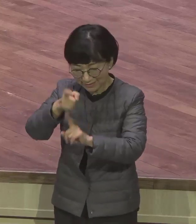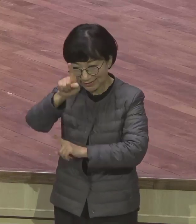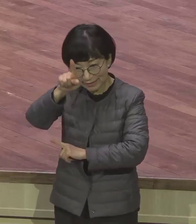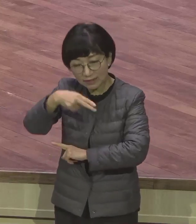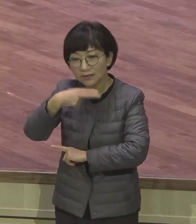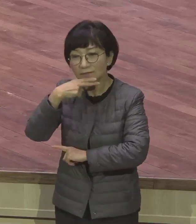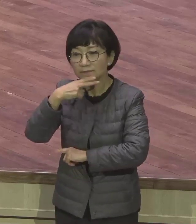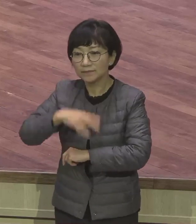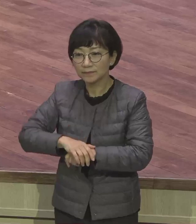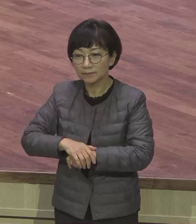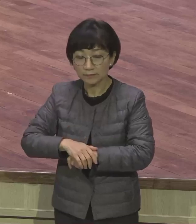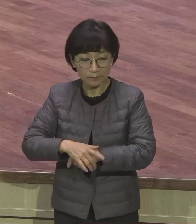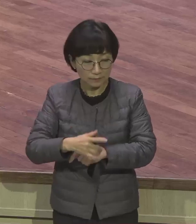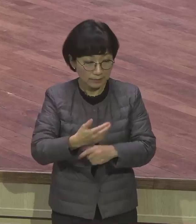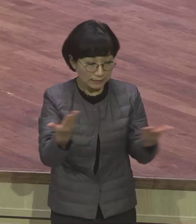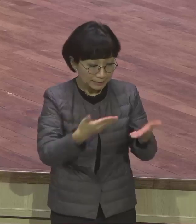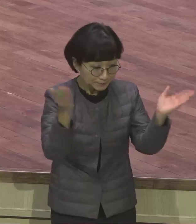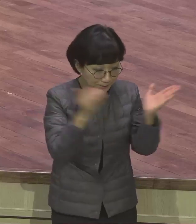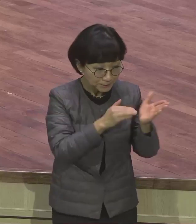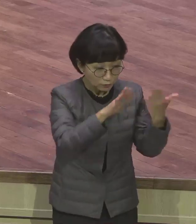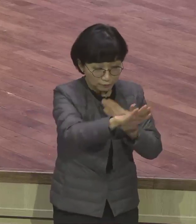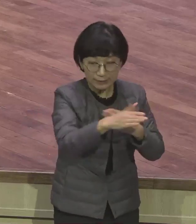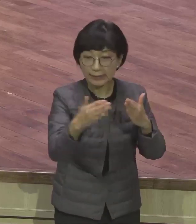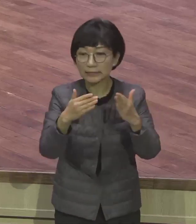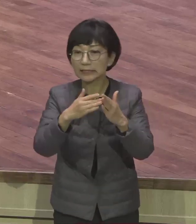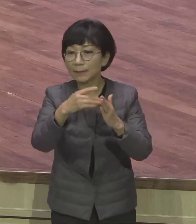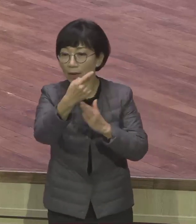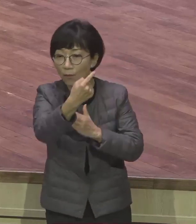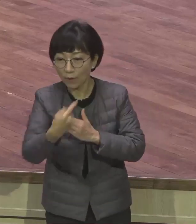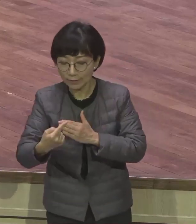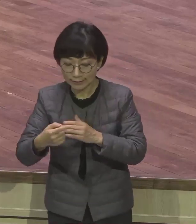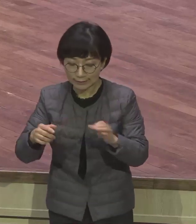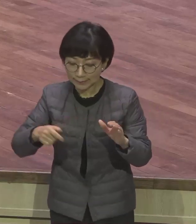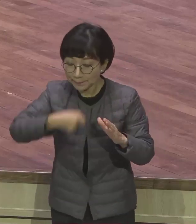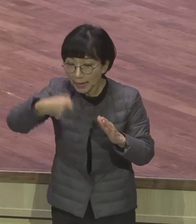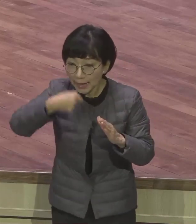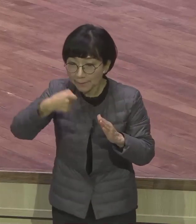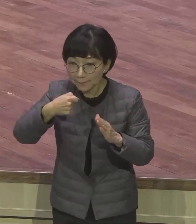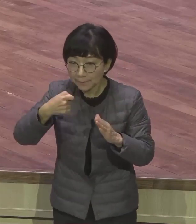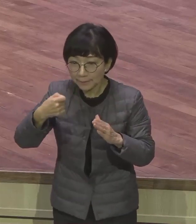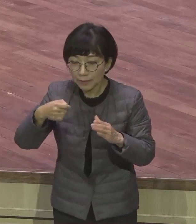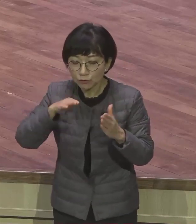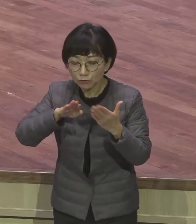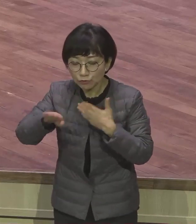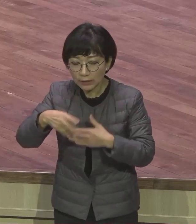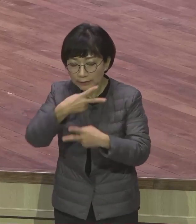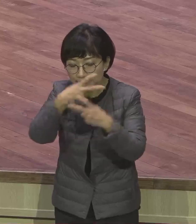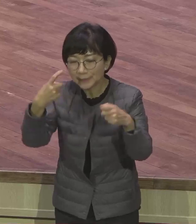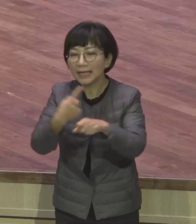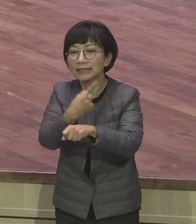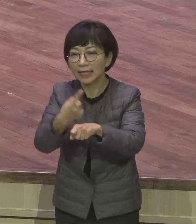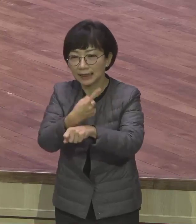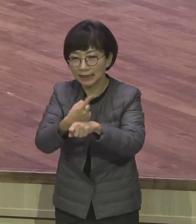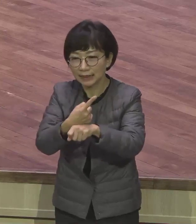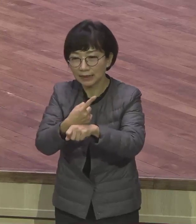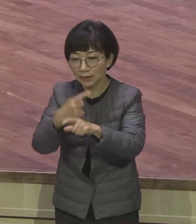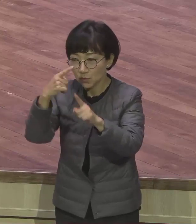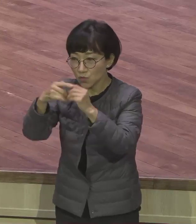끝나면 집이 와서 저녁 먹고 한 시간 자고 교회 갑니다. 새벽 기도합니다. 아침 출근합니다.